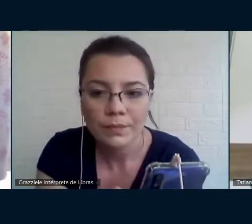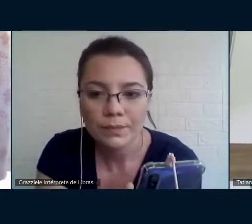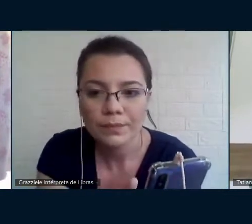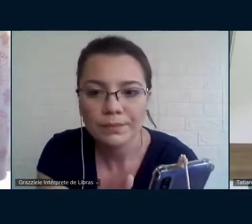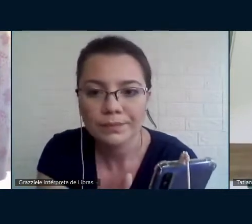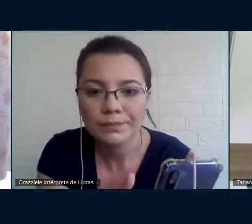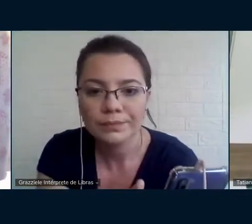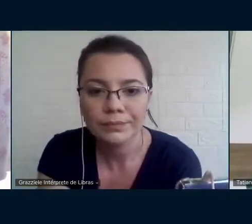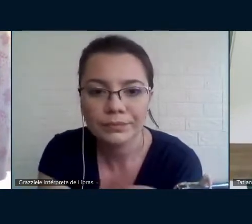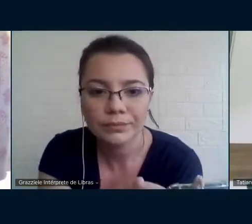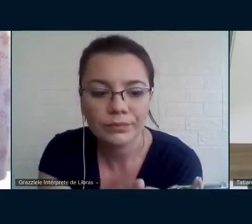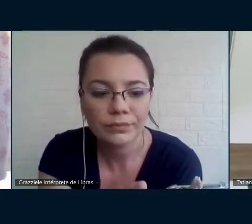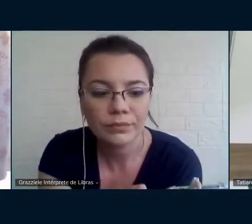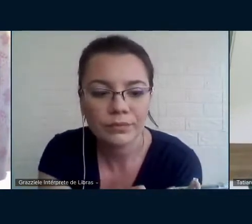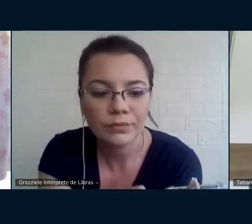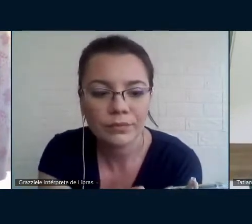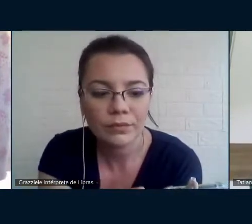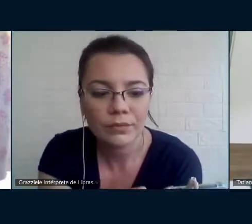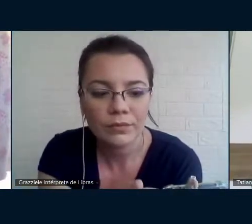Certo?